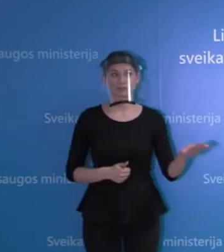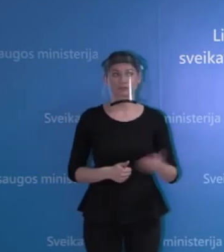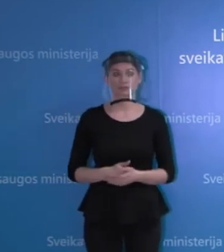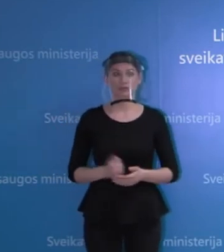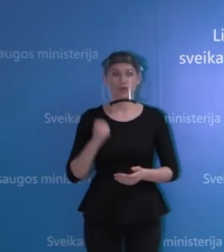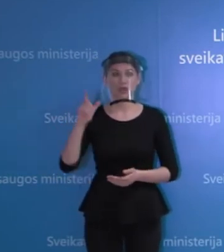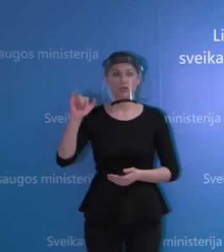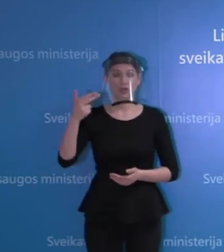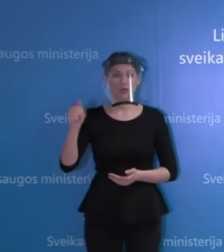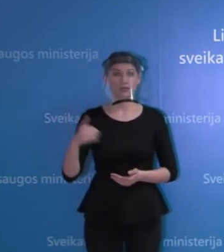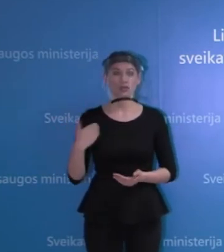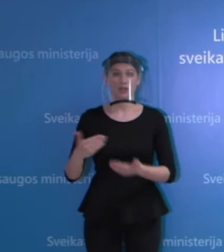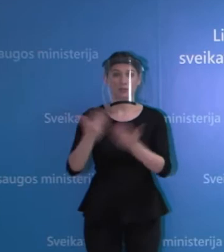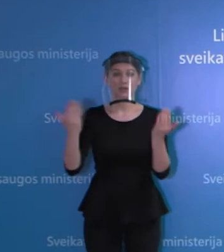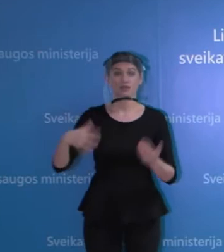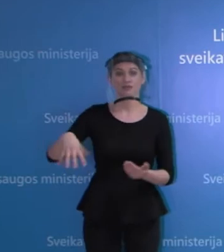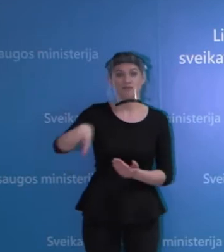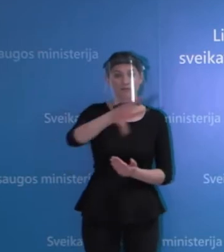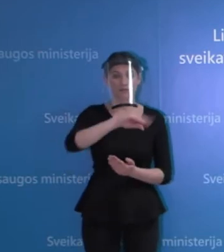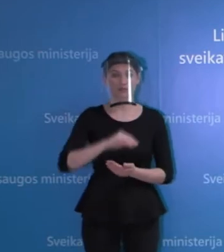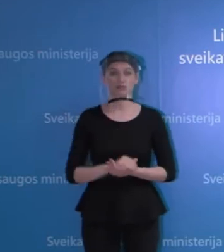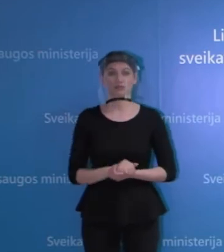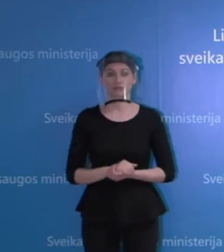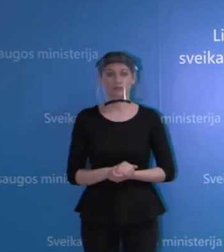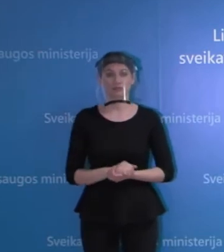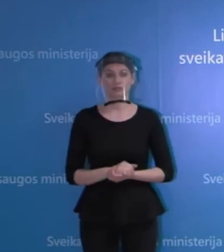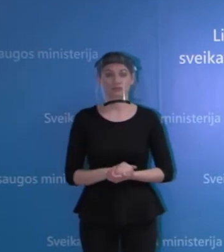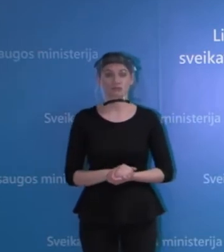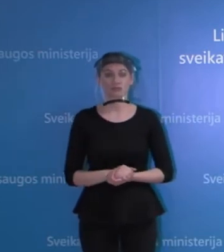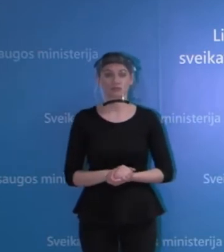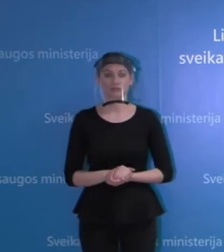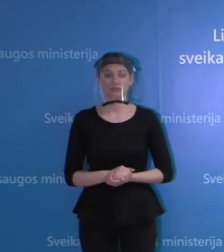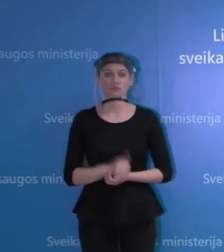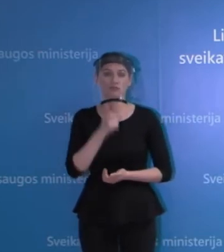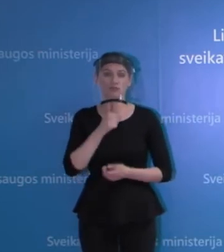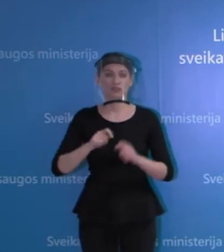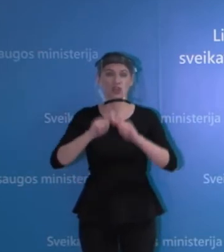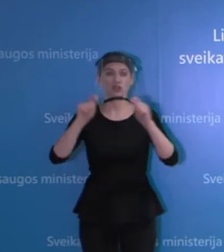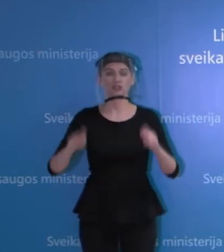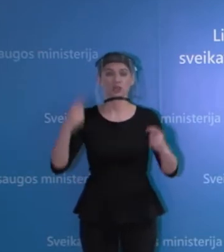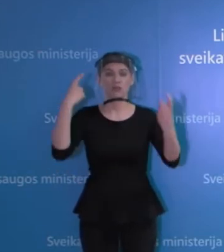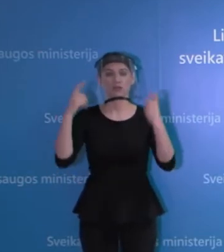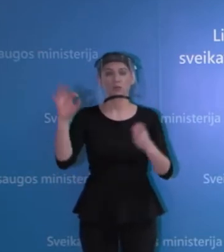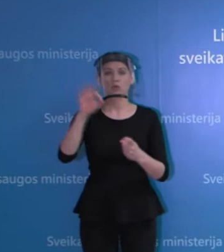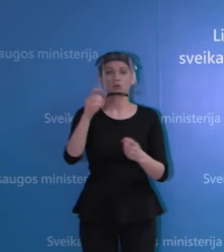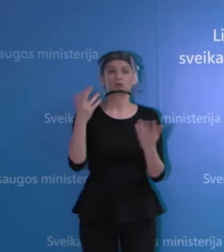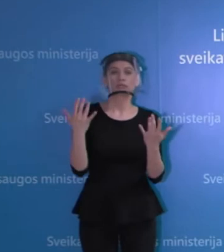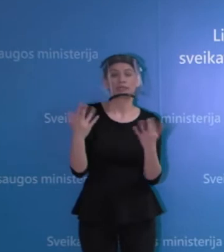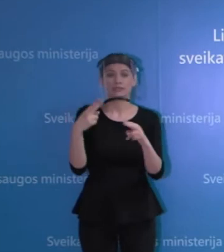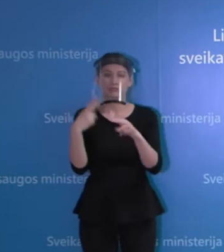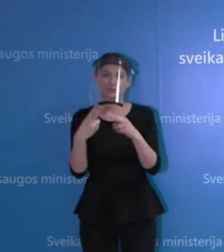Ačiū, Lina, labą dieną visiem. Ir tradiciškai pradėsim nuo skaičių. Tai šiandienos